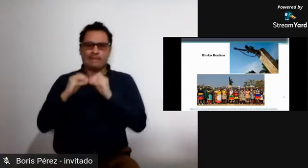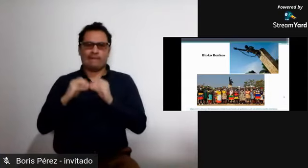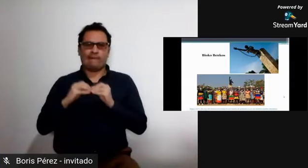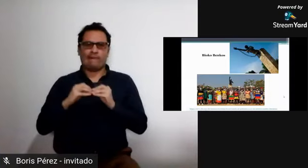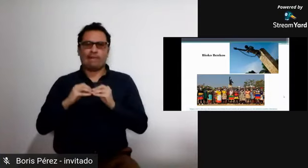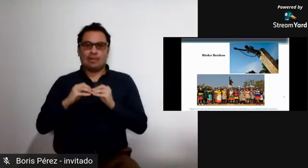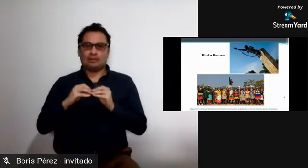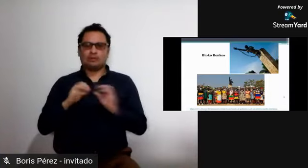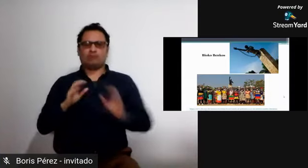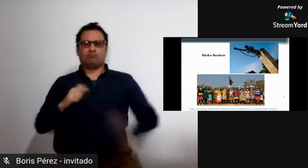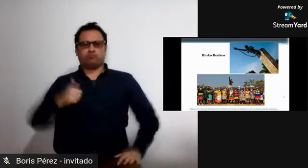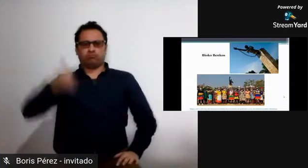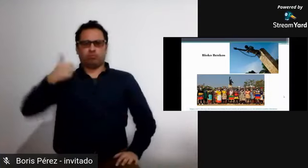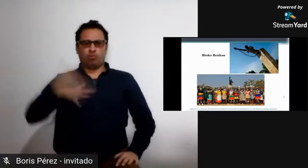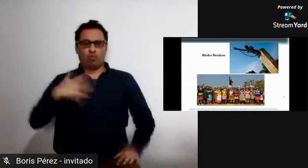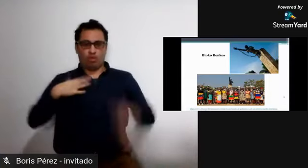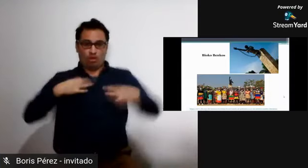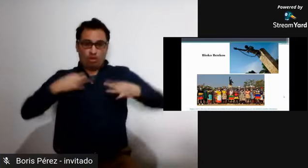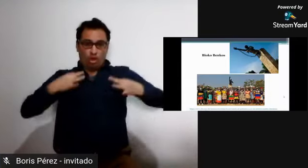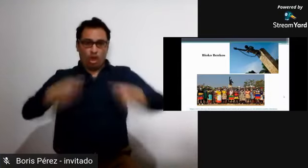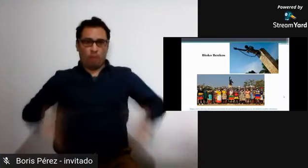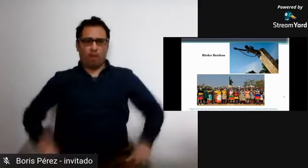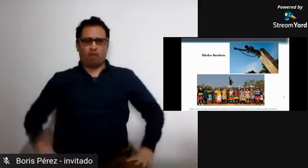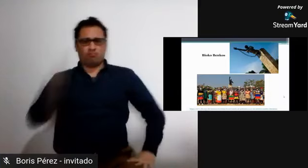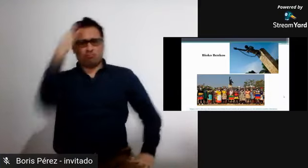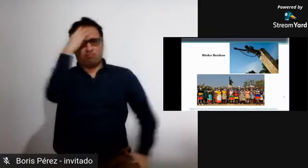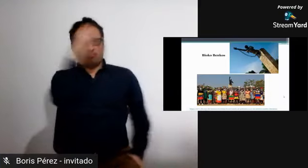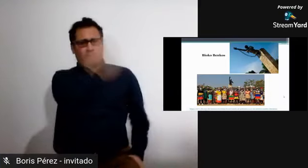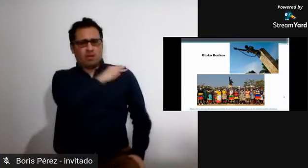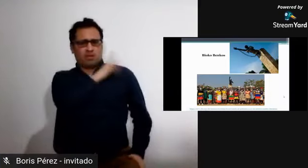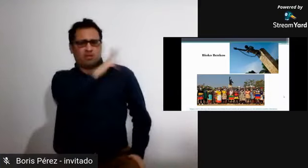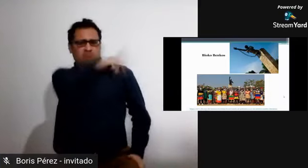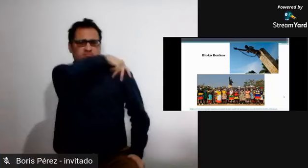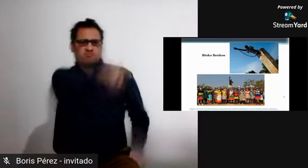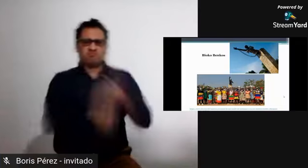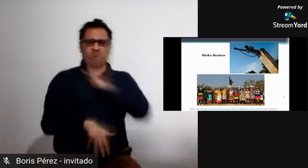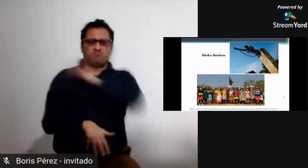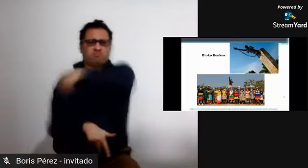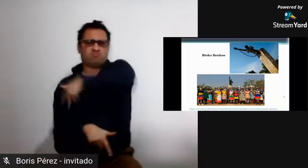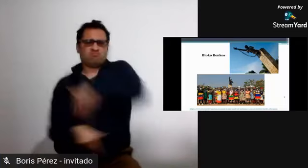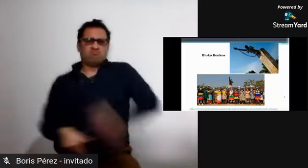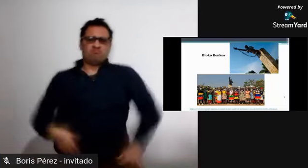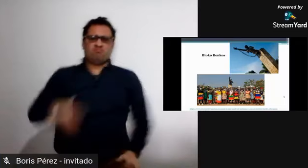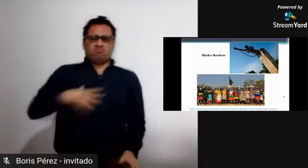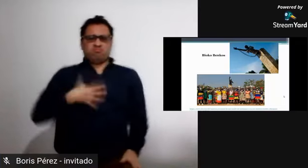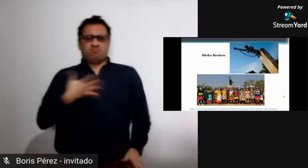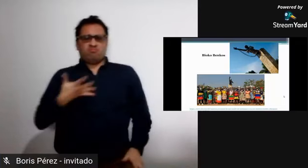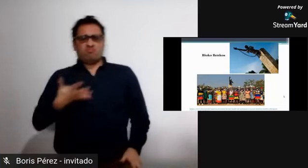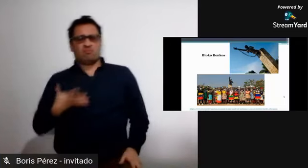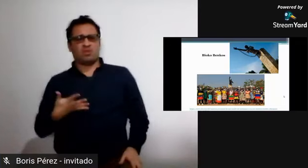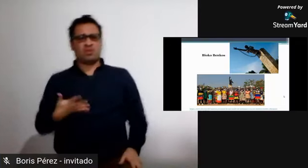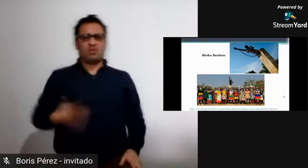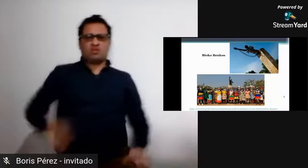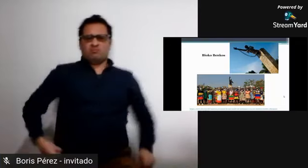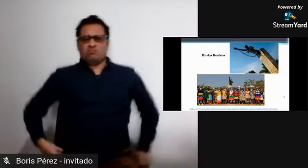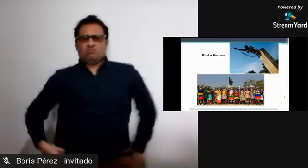la seña que utilizo para Bionko Benkos y esta es la imagen que lo